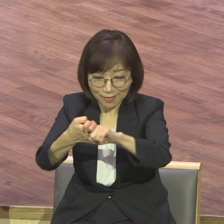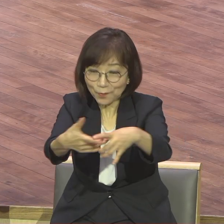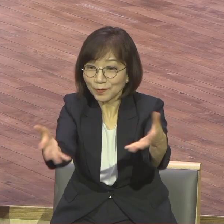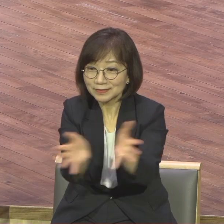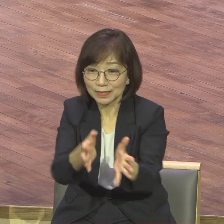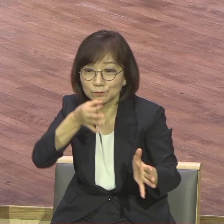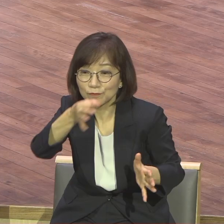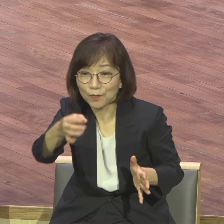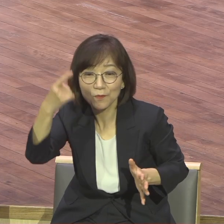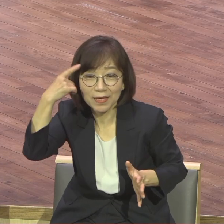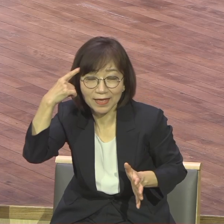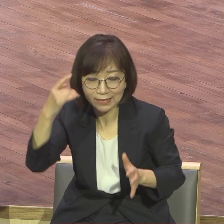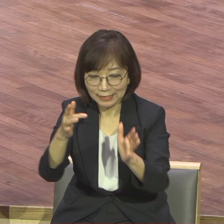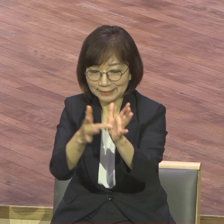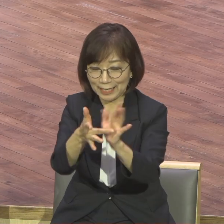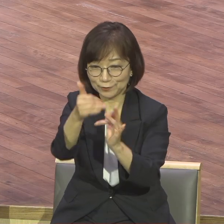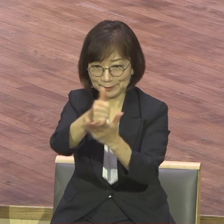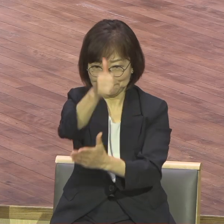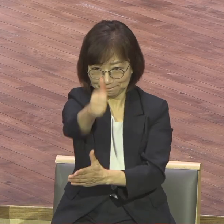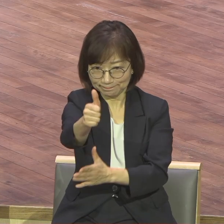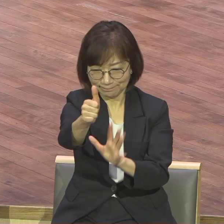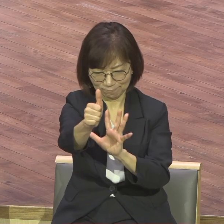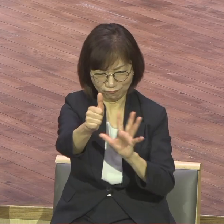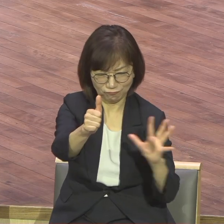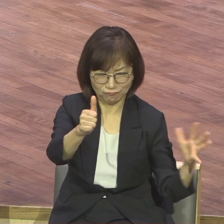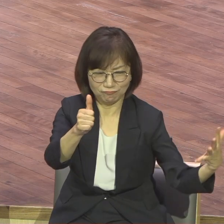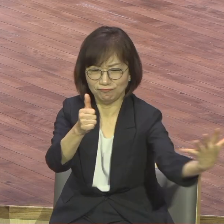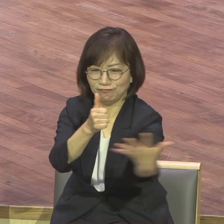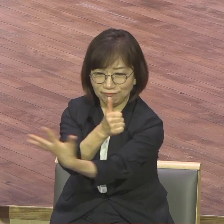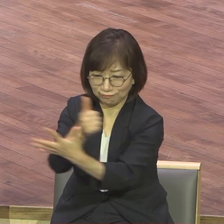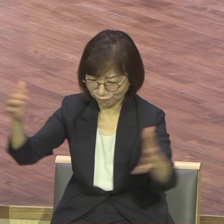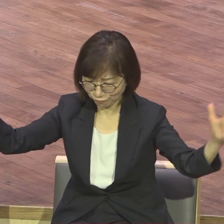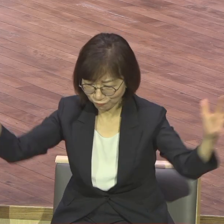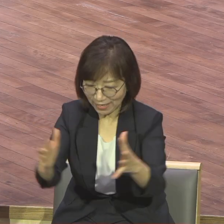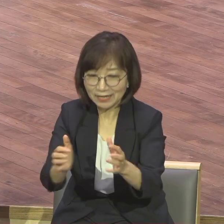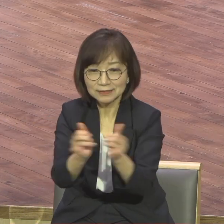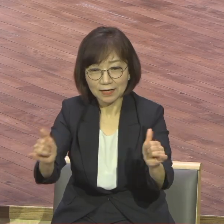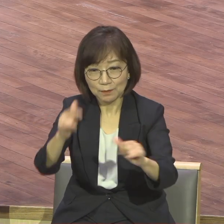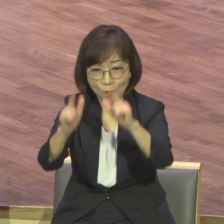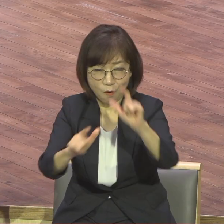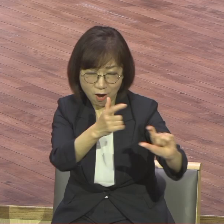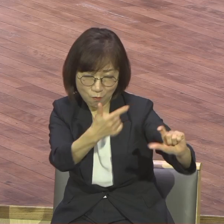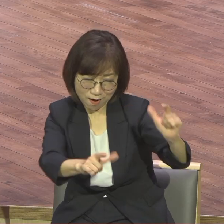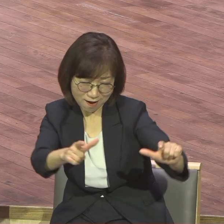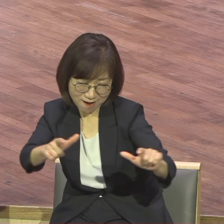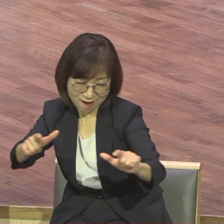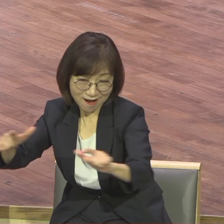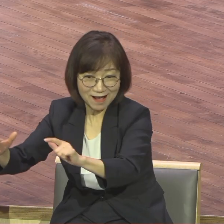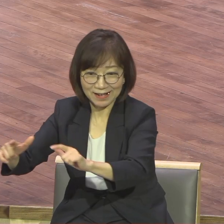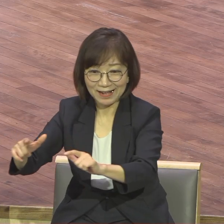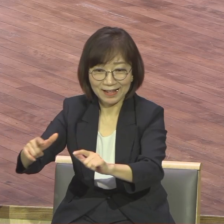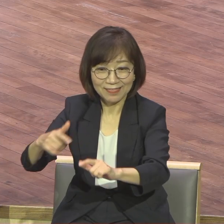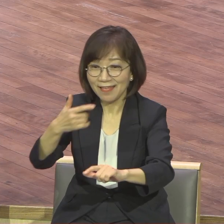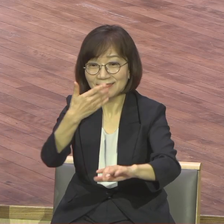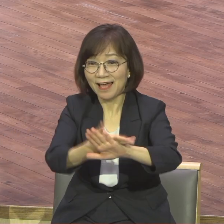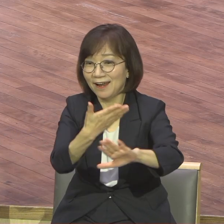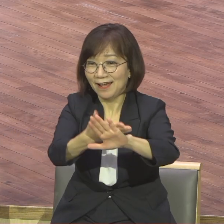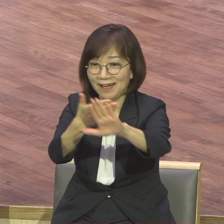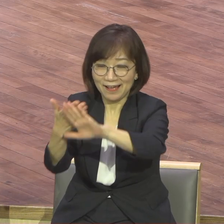사람들이 모여있기 때문에 공동체라 그럽니다 각양 각색의 팔도 광산 다 모여있어요 바울은